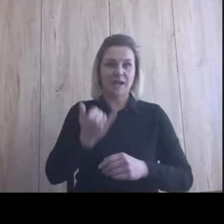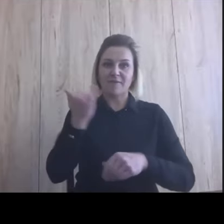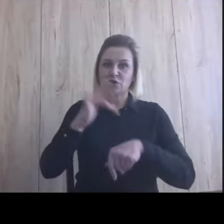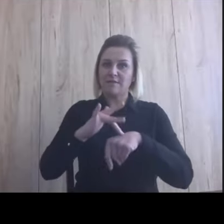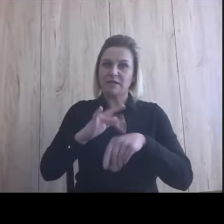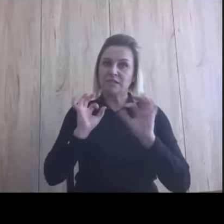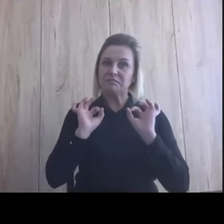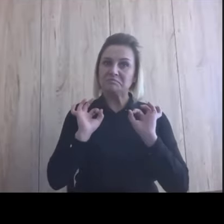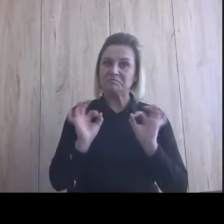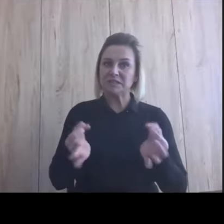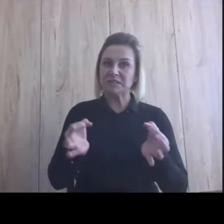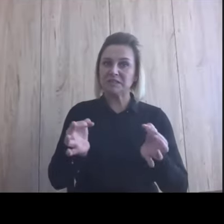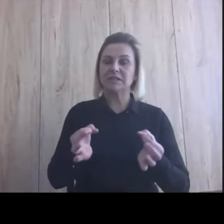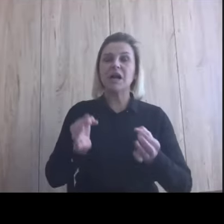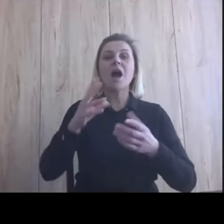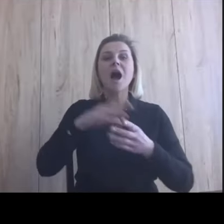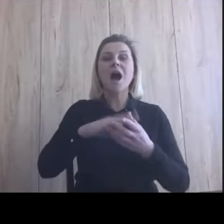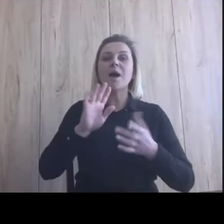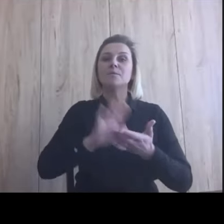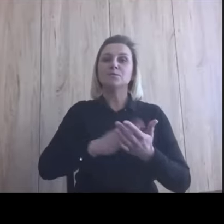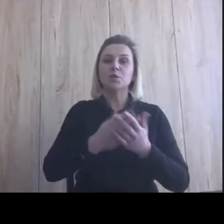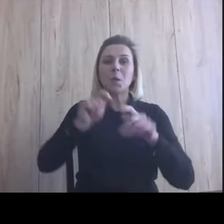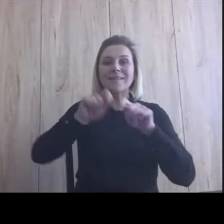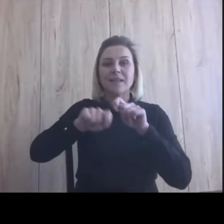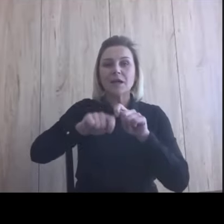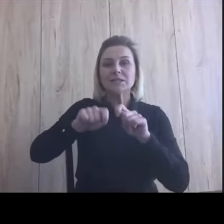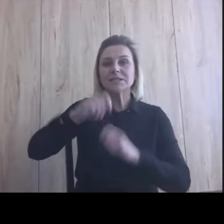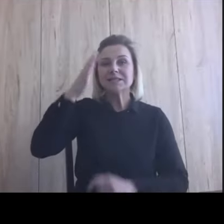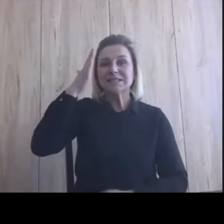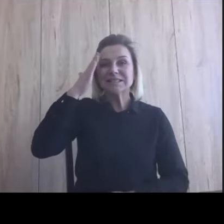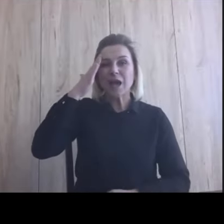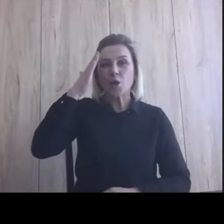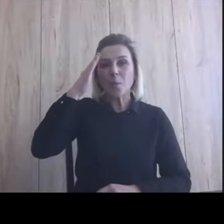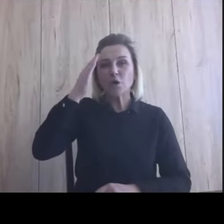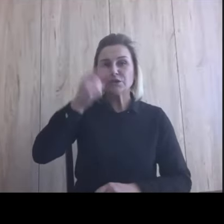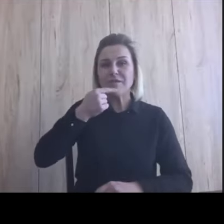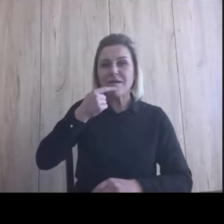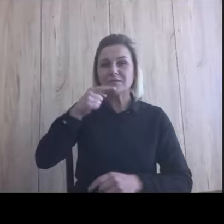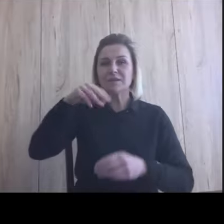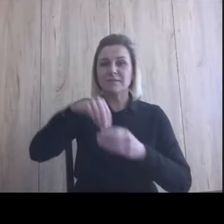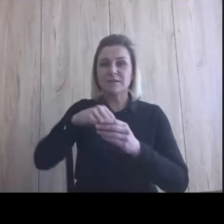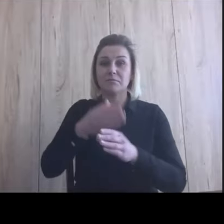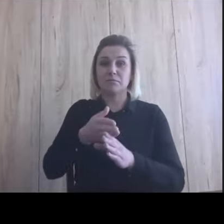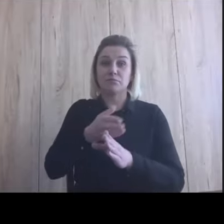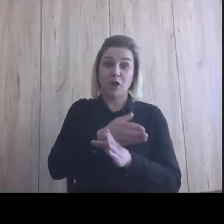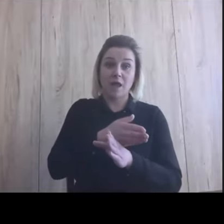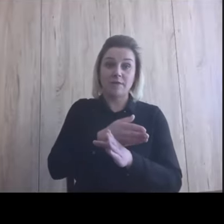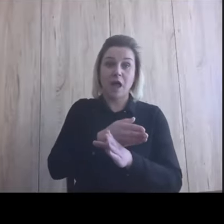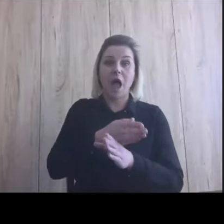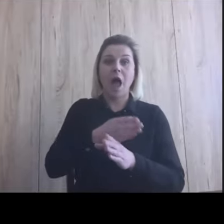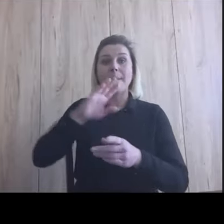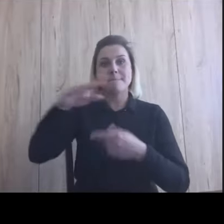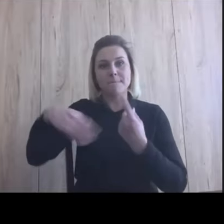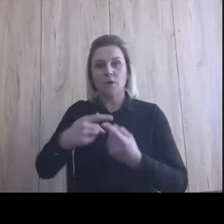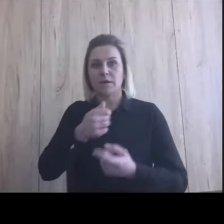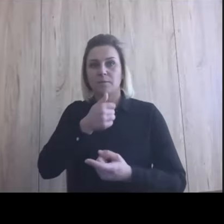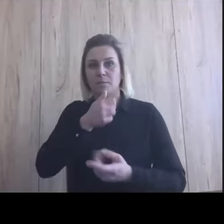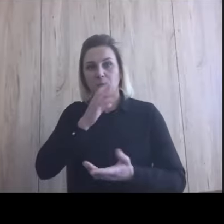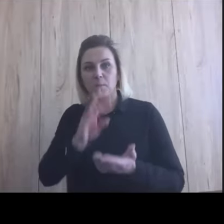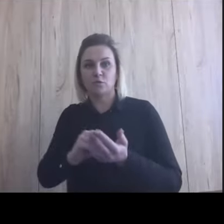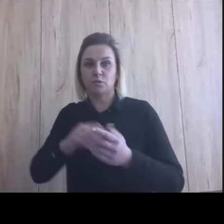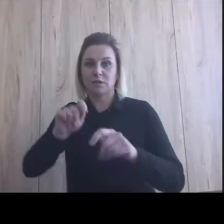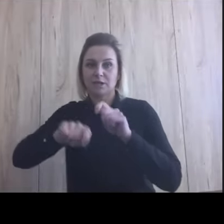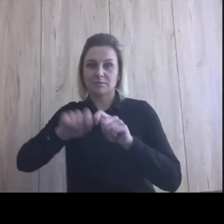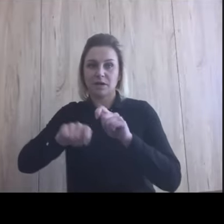robiliście takie testy znajomości tej leksyki przed i po. I ta poprawa była niesamowita. Tak,